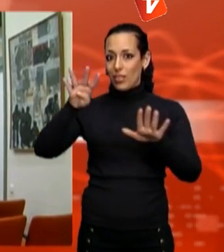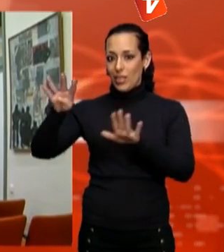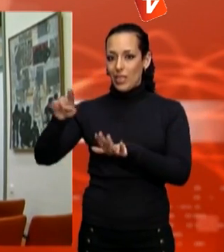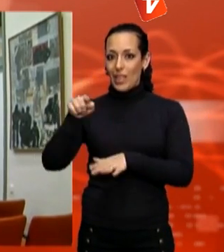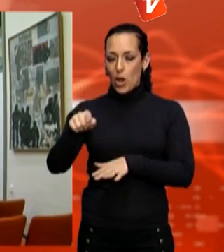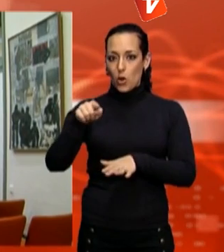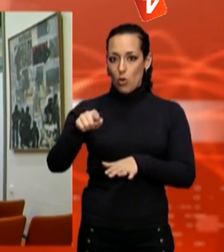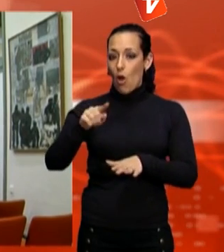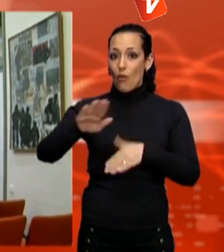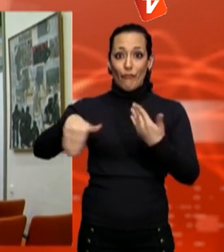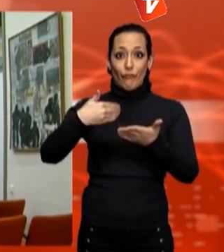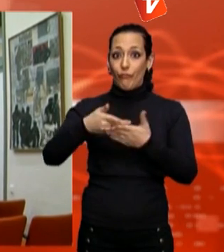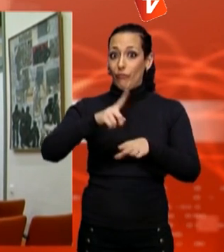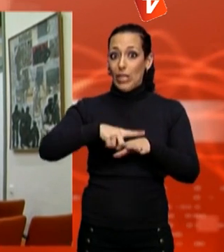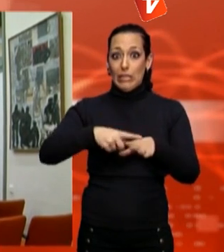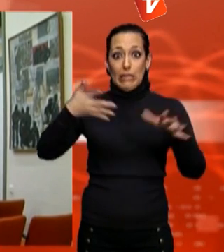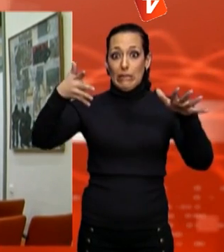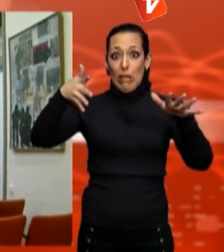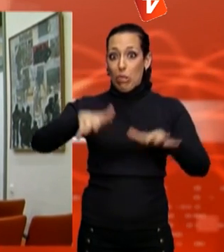ser escollit per entrar al Parlament de Catalunya.